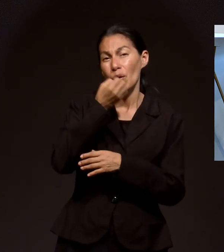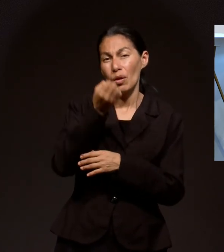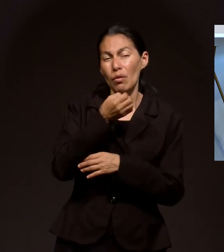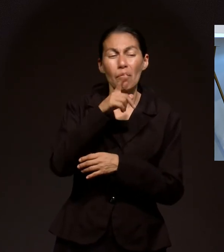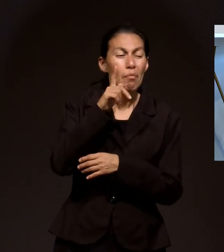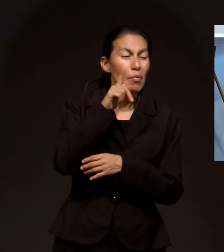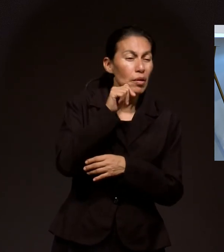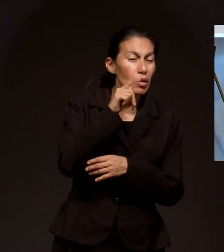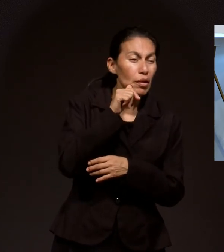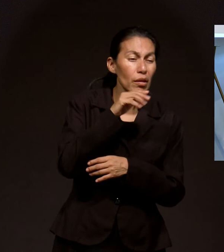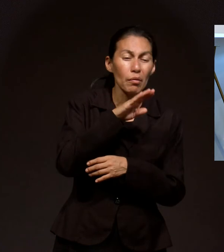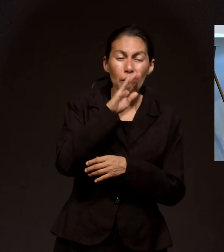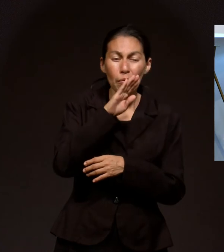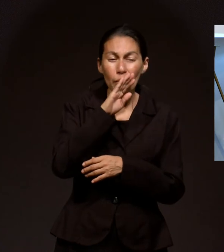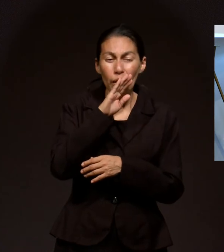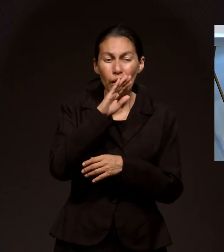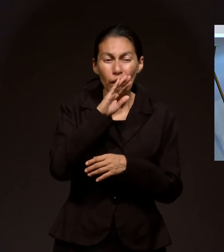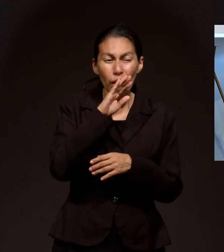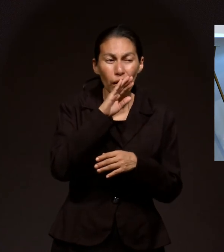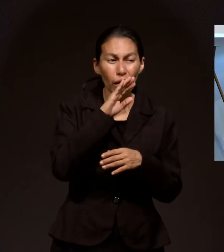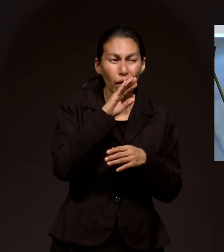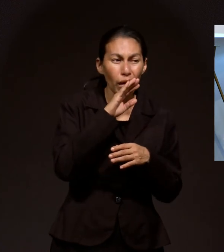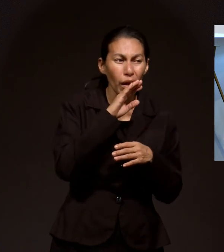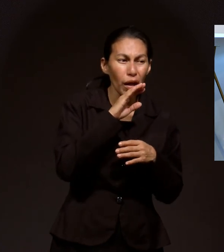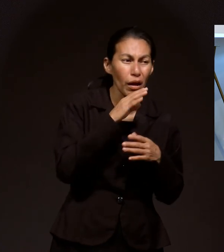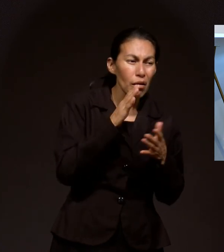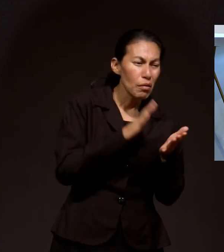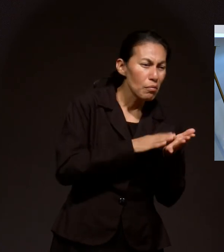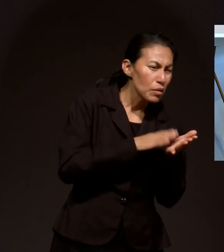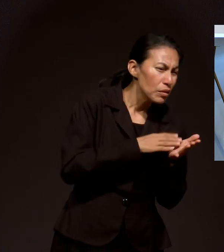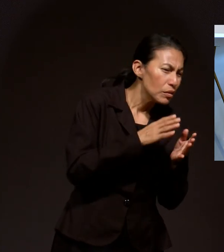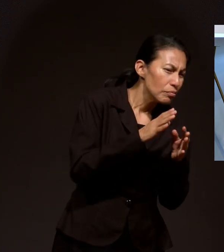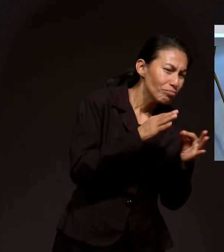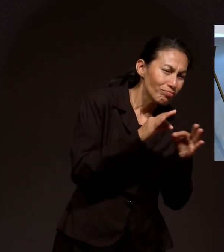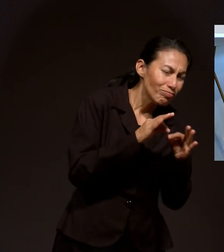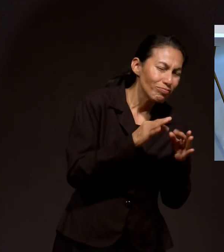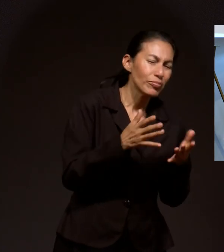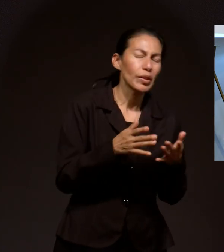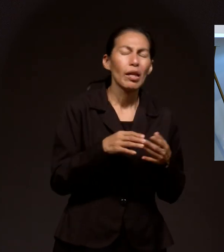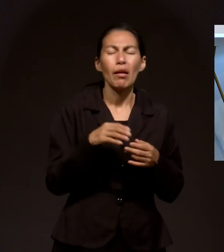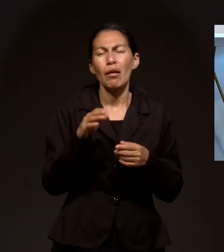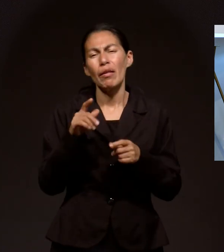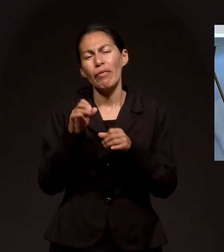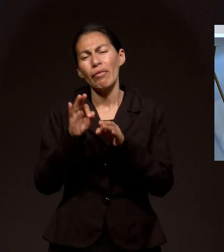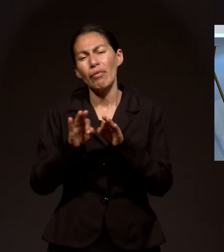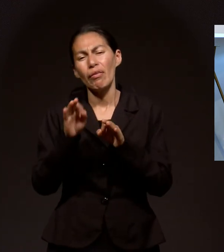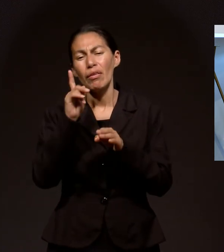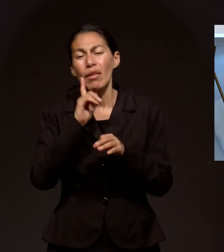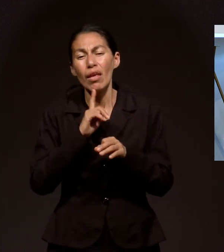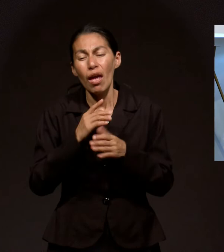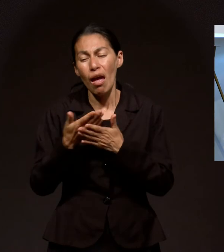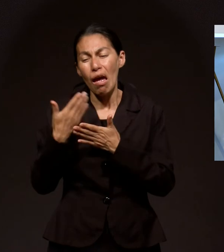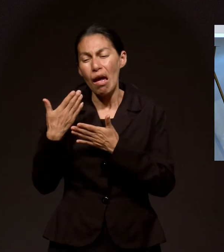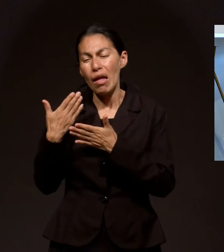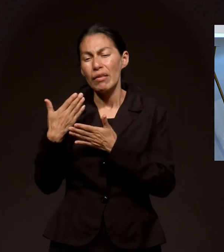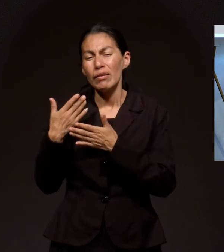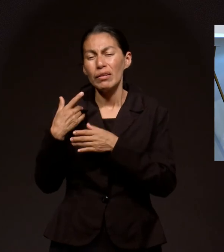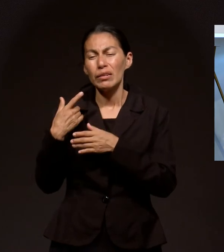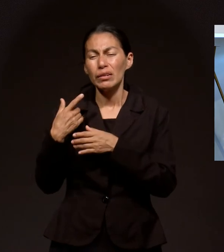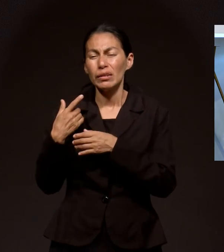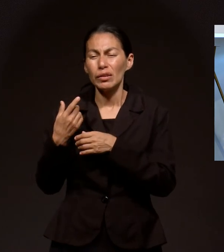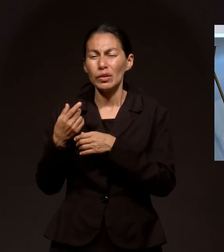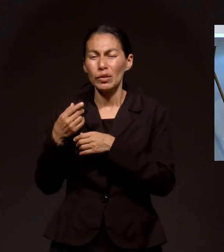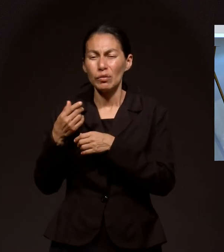trámite Importante De mi madre Y por una tía Que está grave De salud No hace mucho Fue bautizada En la iglesia